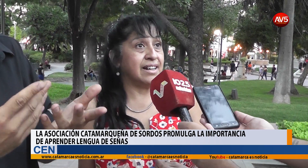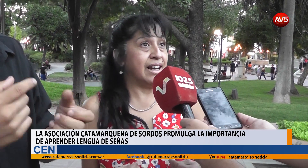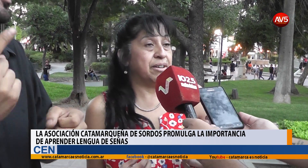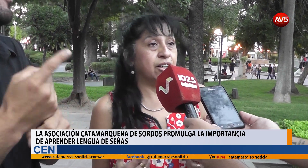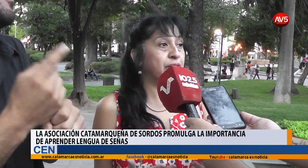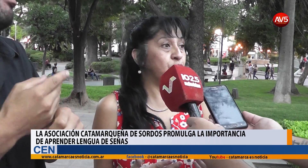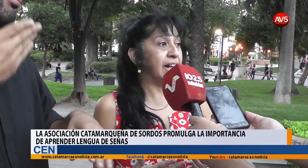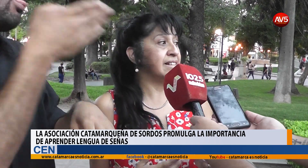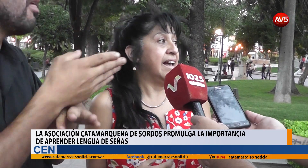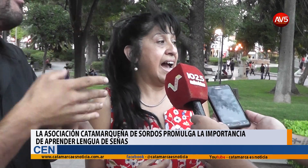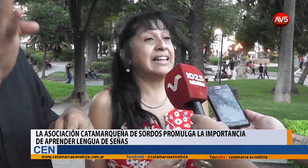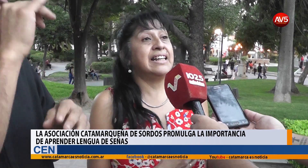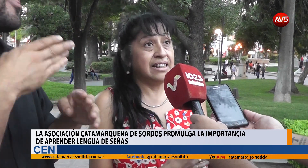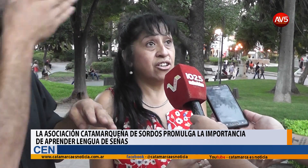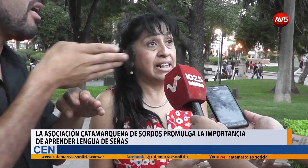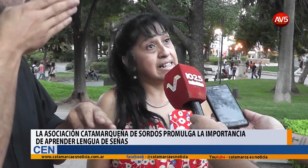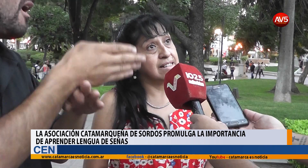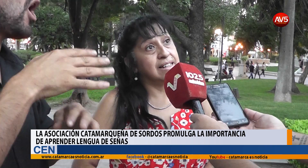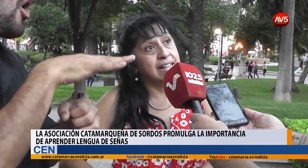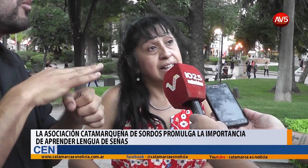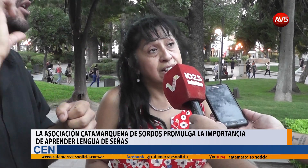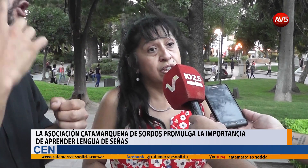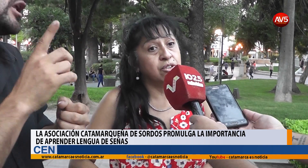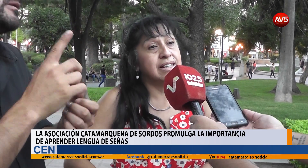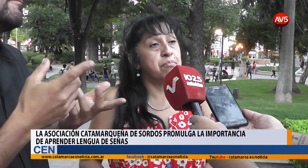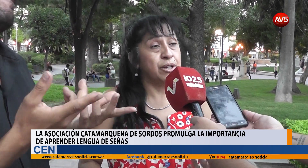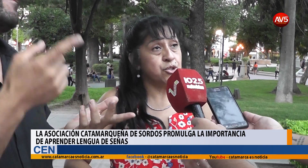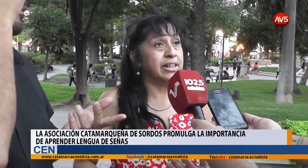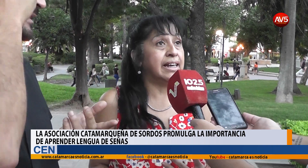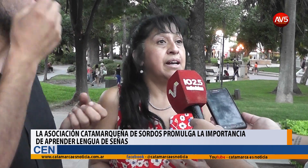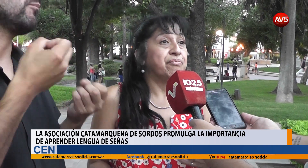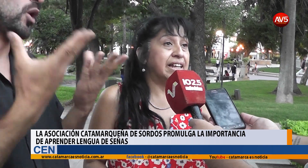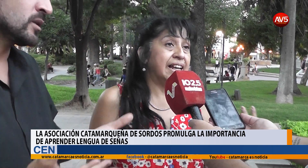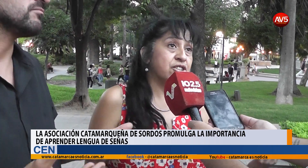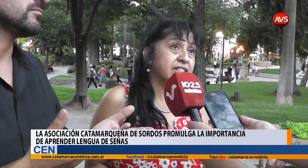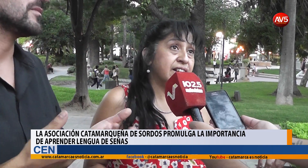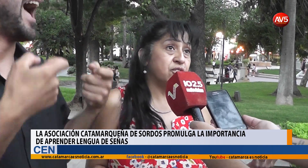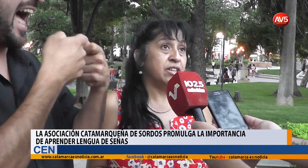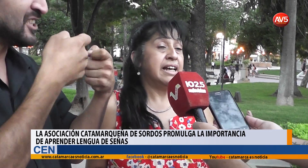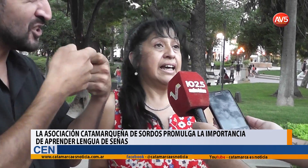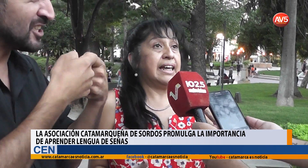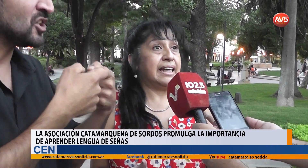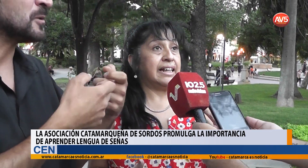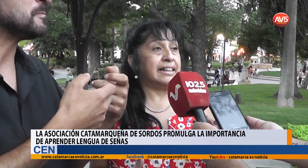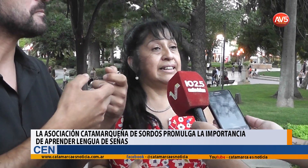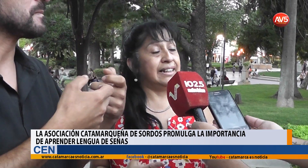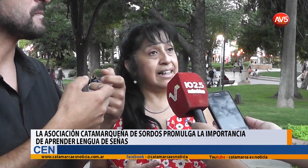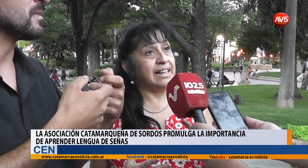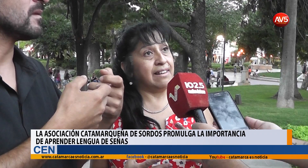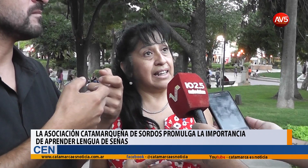las 24 horas atendiendo las necesidades de ellos. Entonces por eso es que desde la asociación se trata de